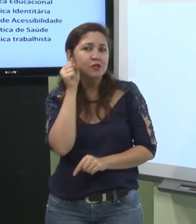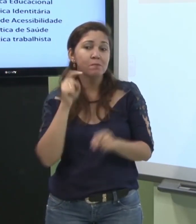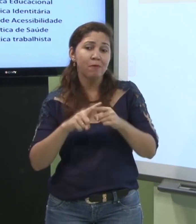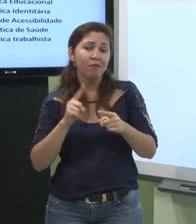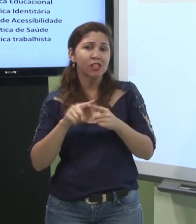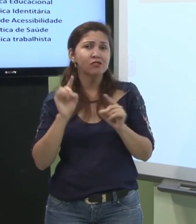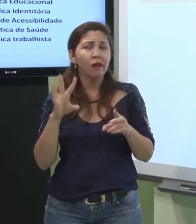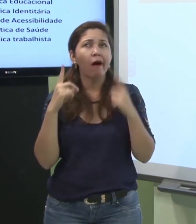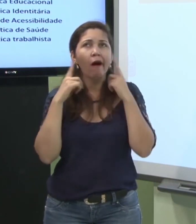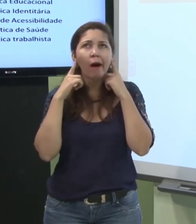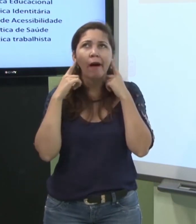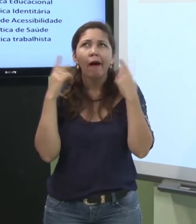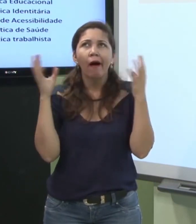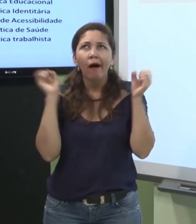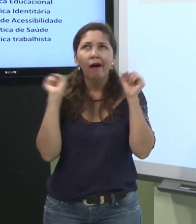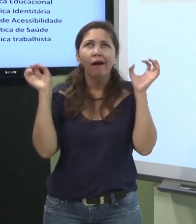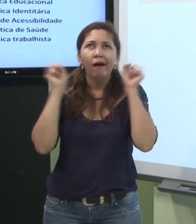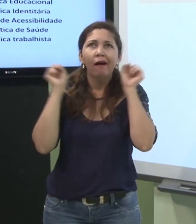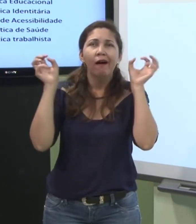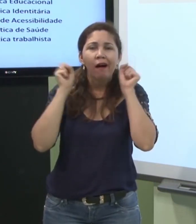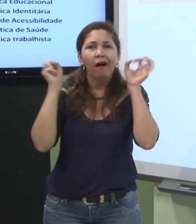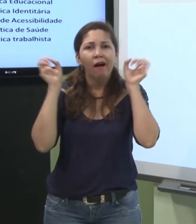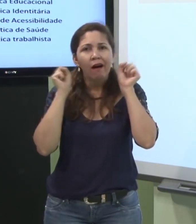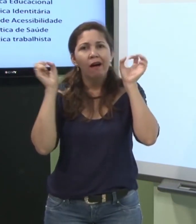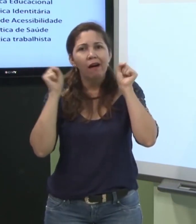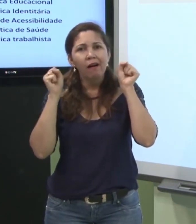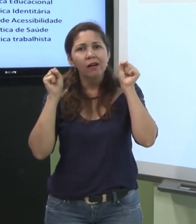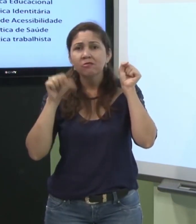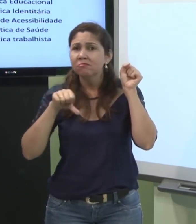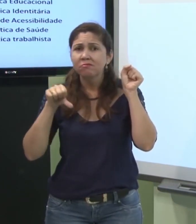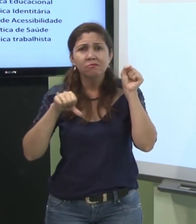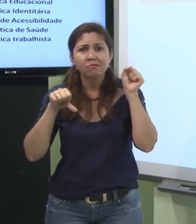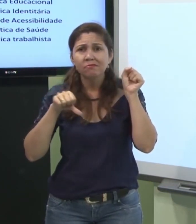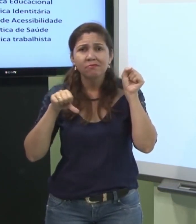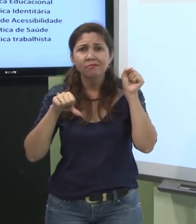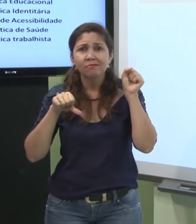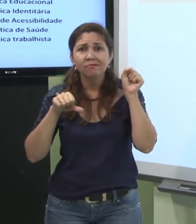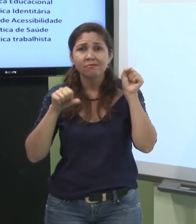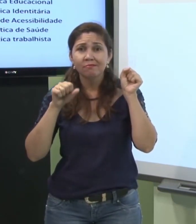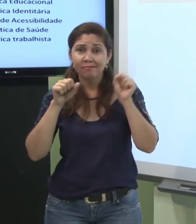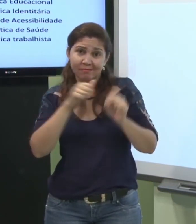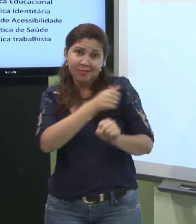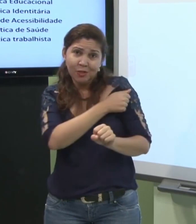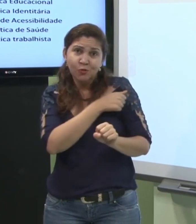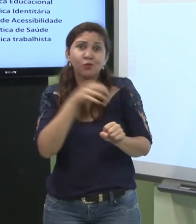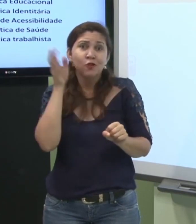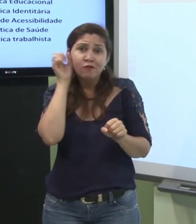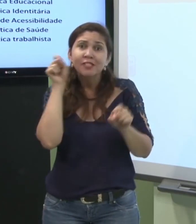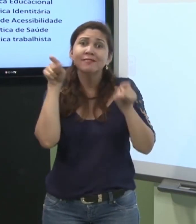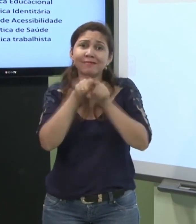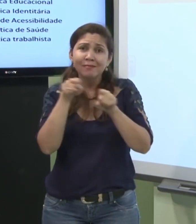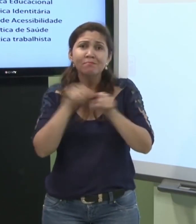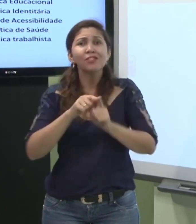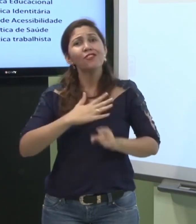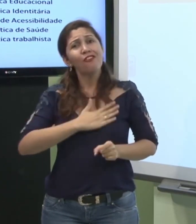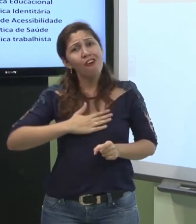desenvolver agora se os alunos que ficam ali só ouvindo o professor